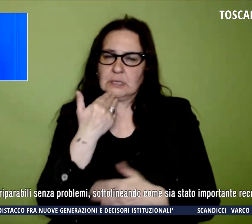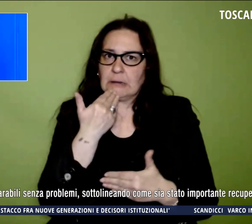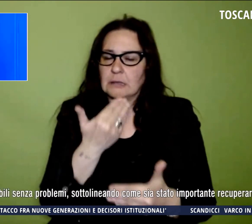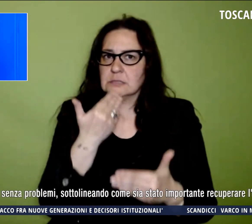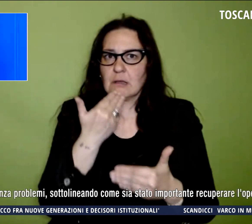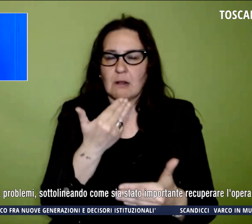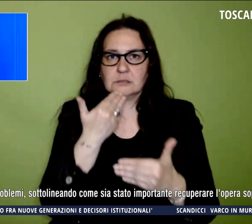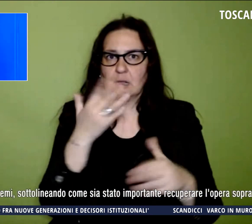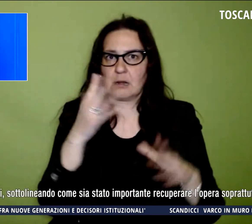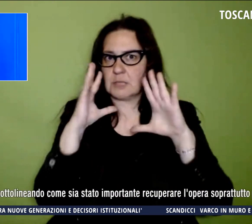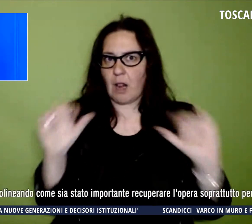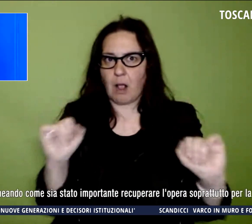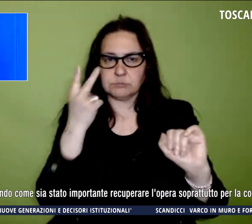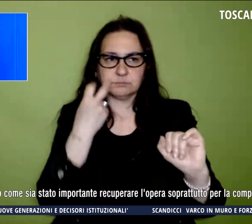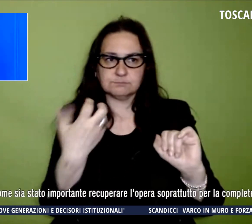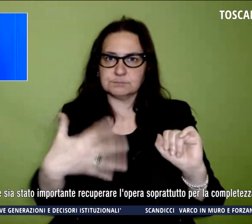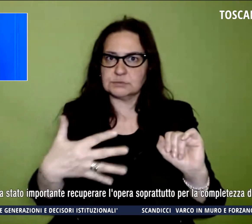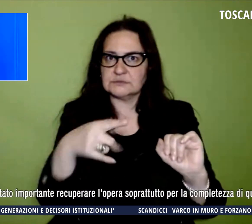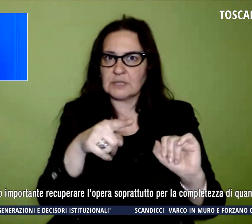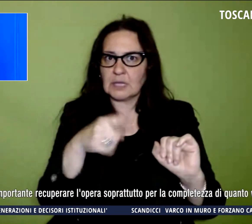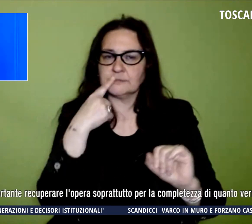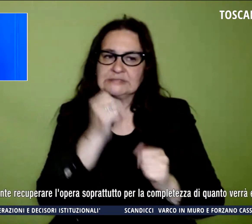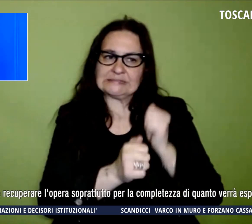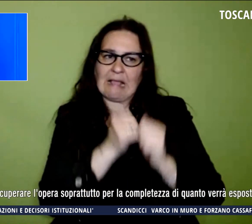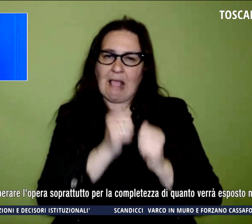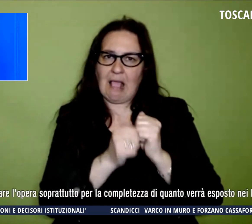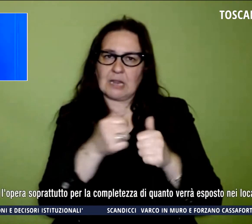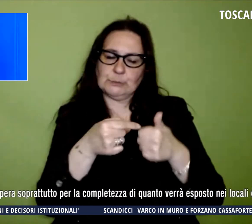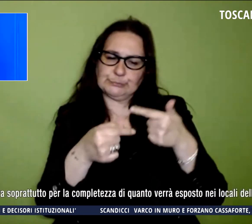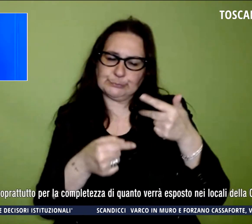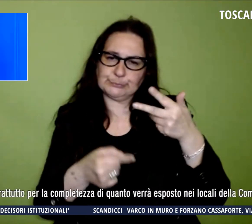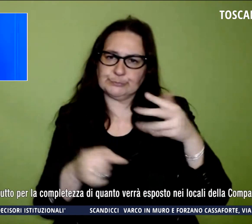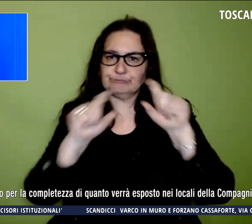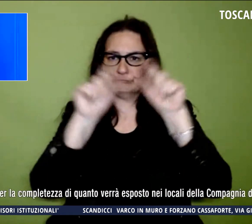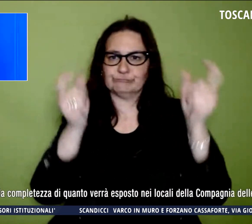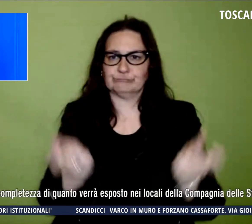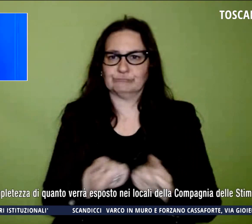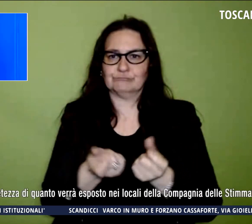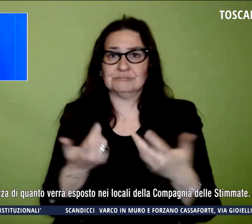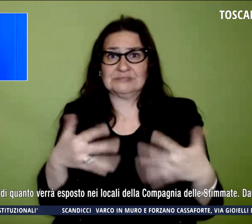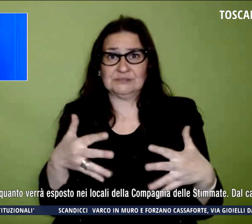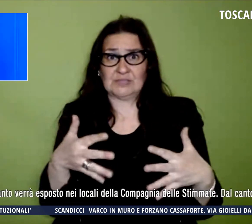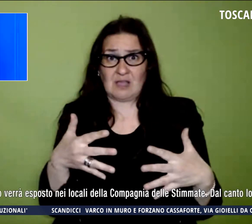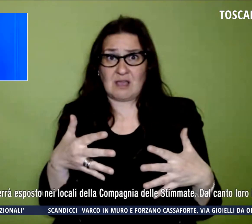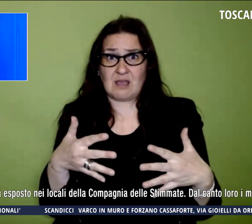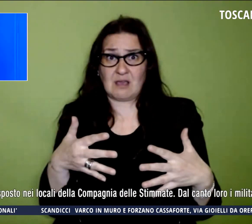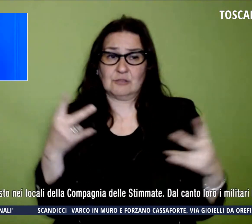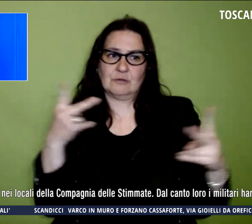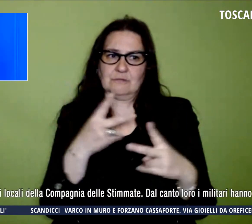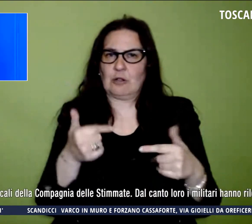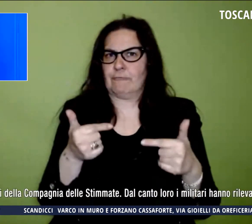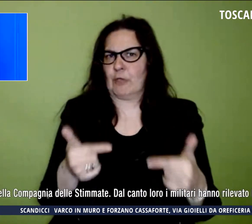recupero e ha indicato i danni riportati dalla cornice del quadro, per fortuna riparabili senza